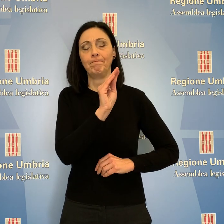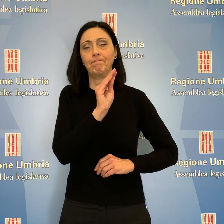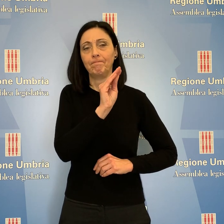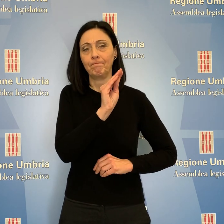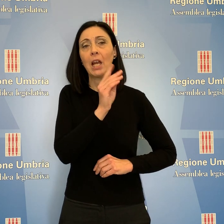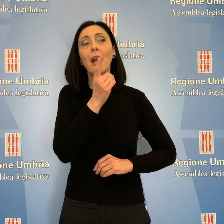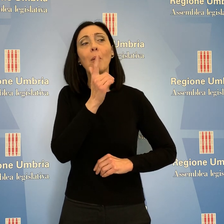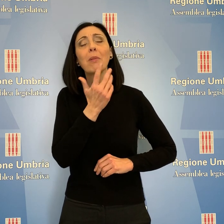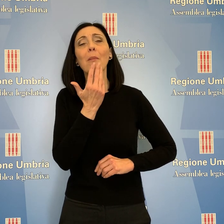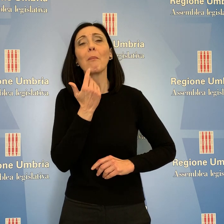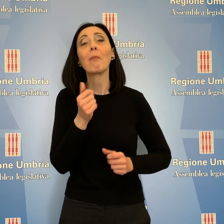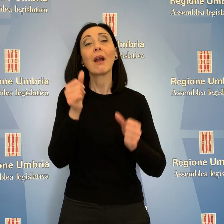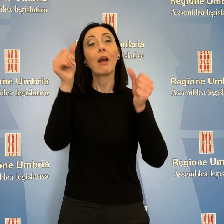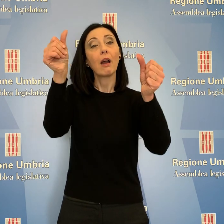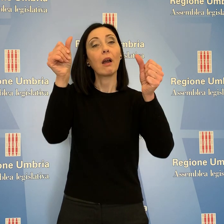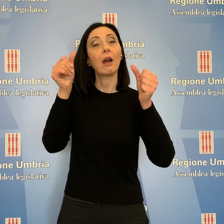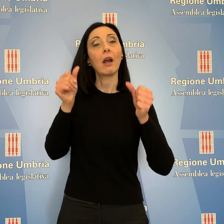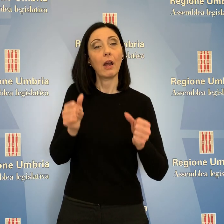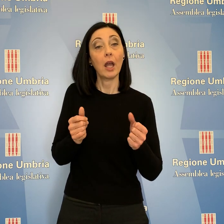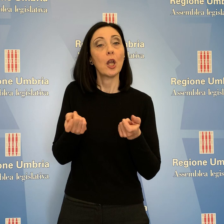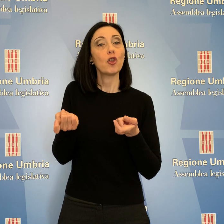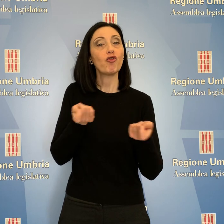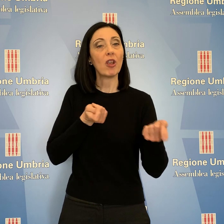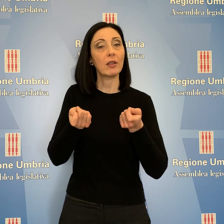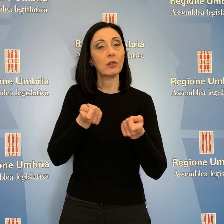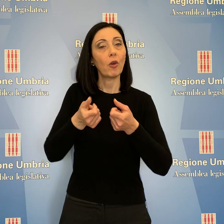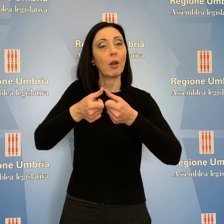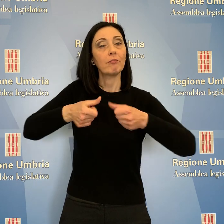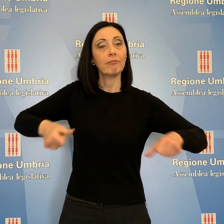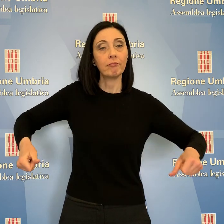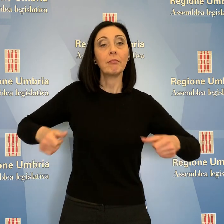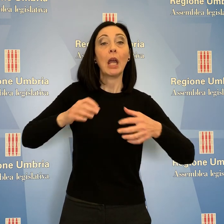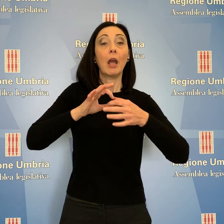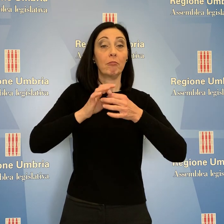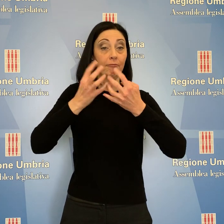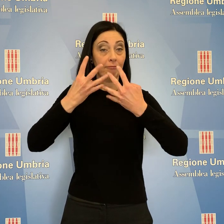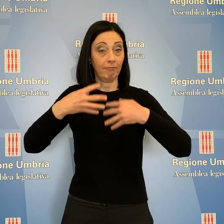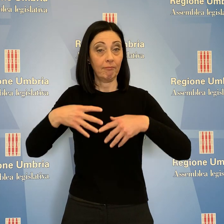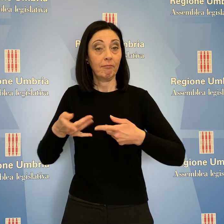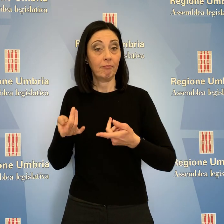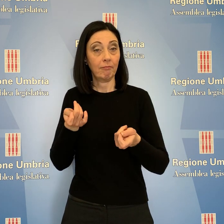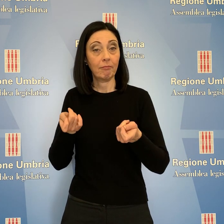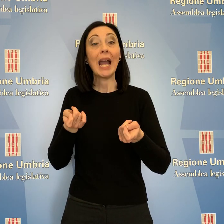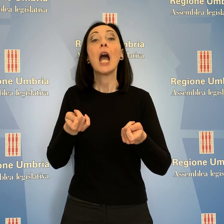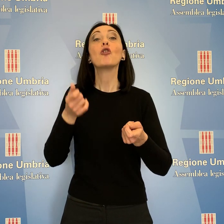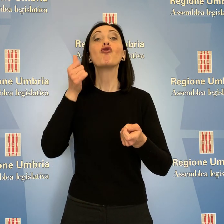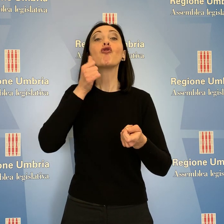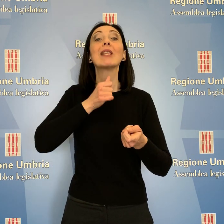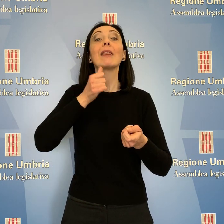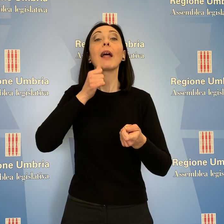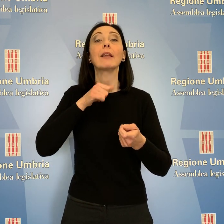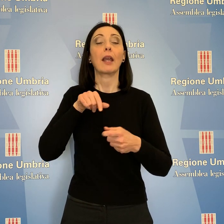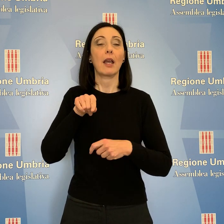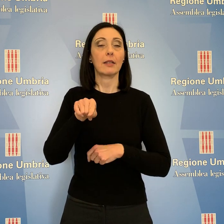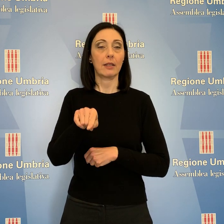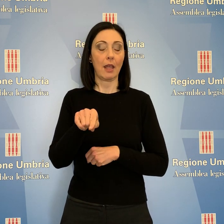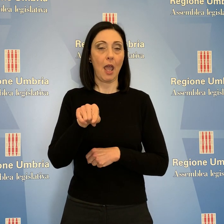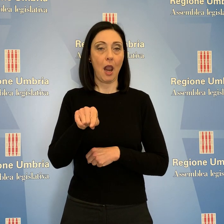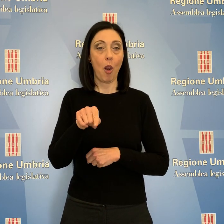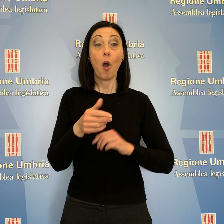circa la mancata pubblicazione del bando per la gestione della base logistica di Città di Castello. Nello specifico sono state chieste all